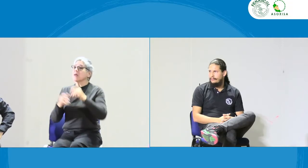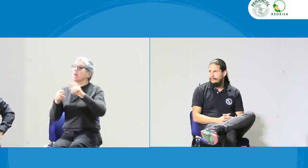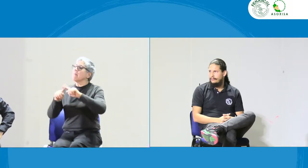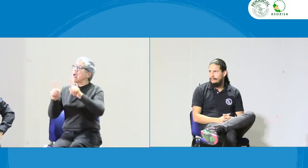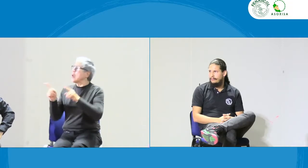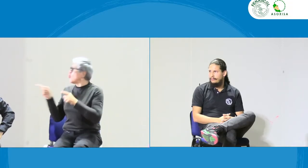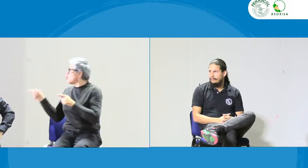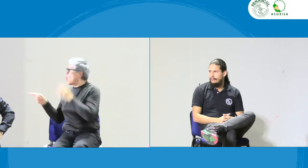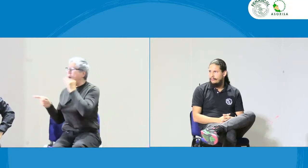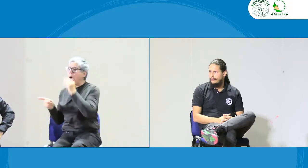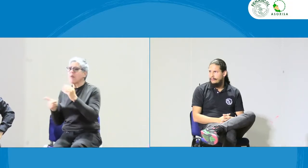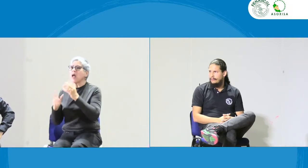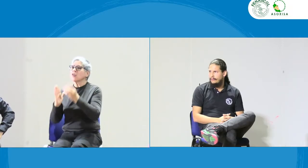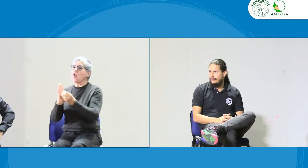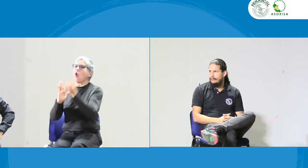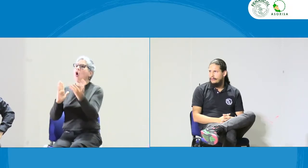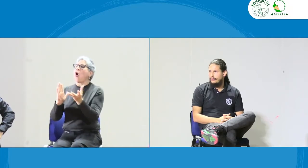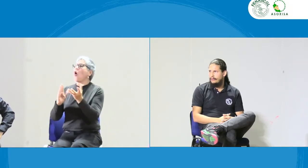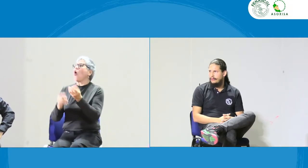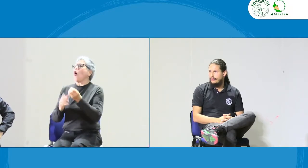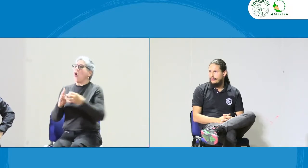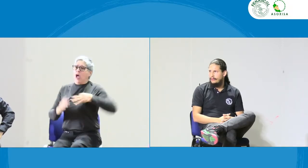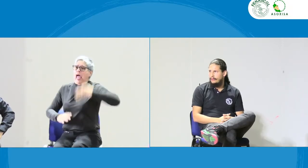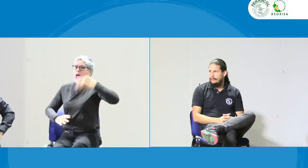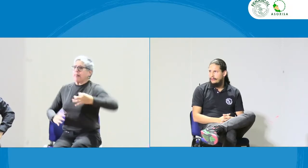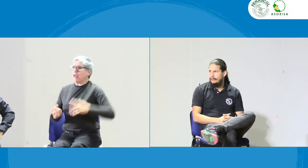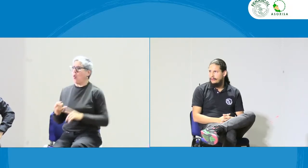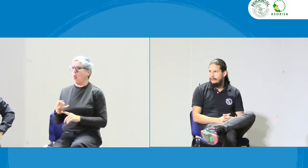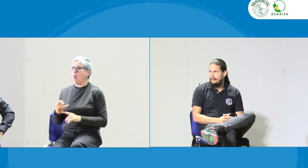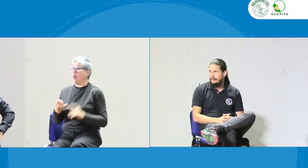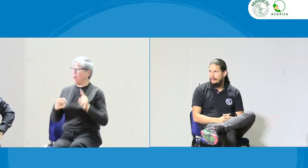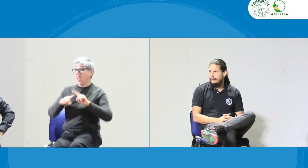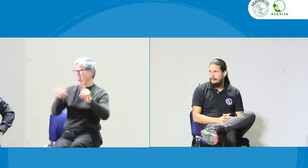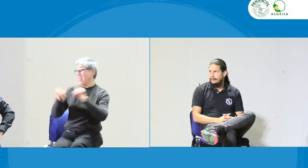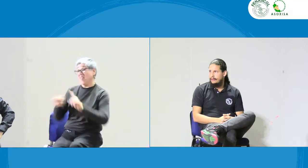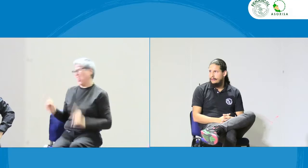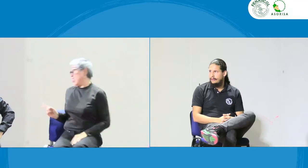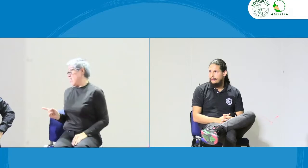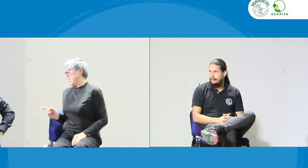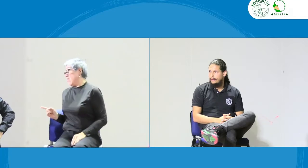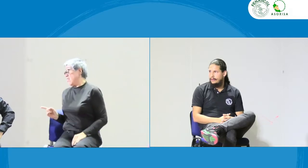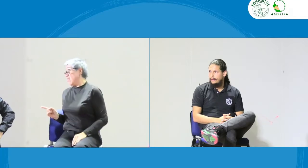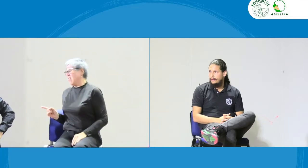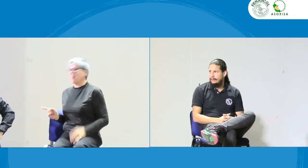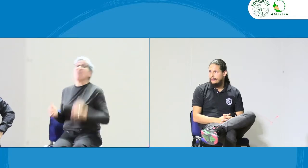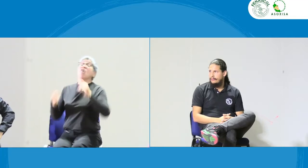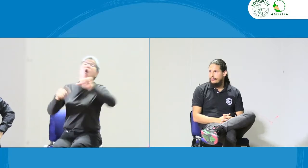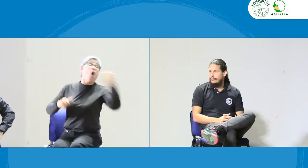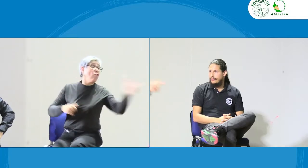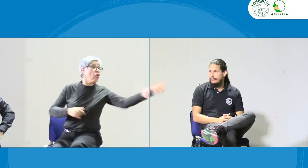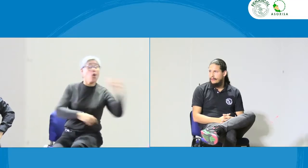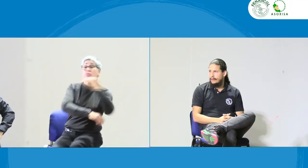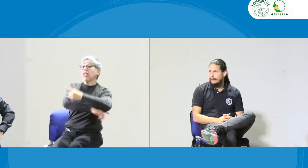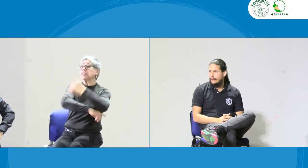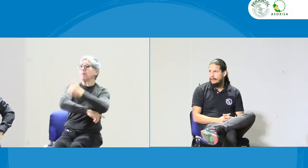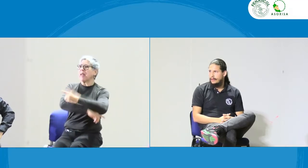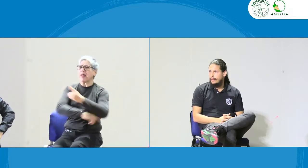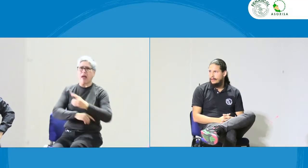código de ética lógico, con esta serie, y estaba manifestándome que el código de ética es diferente.